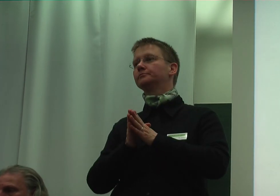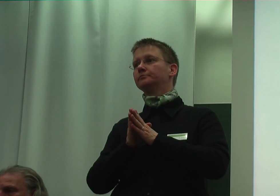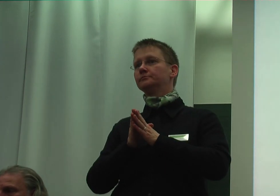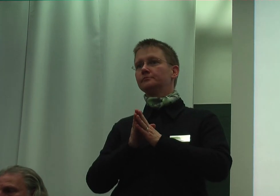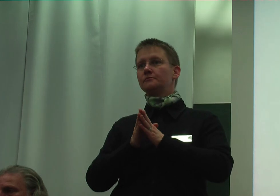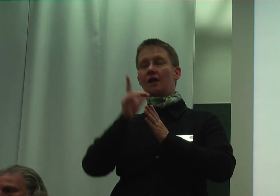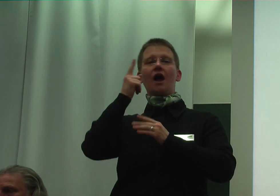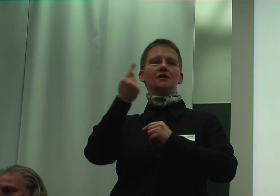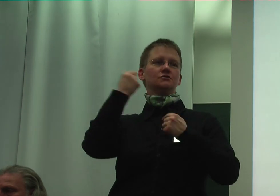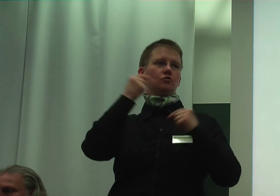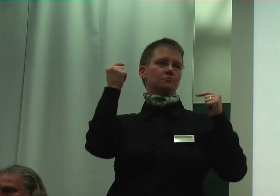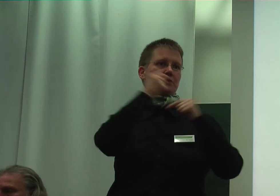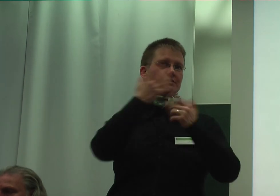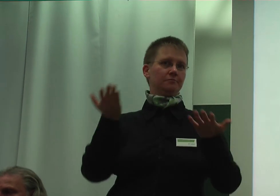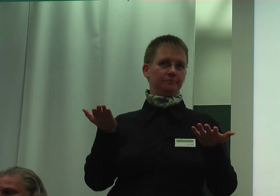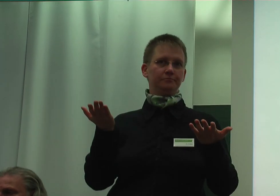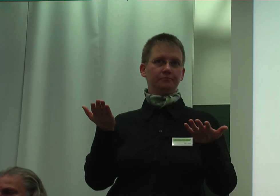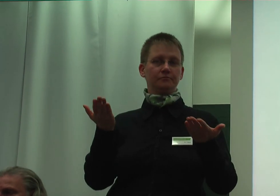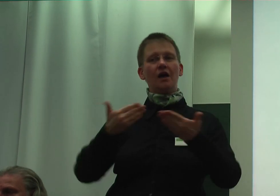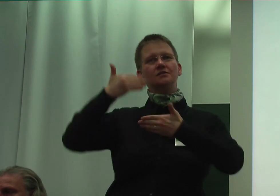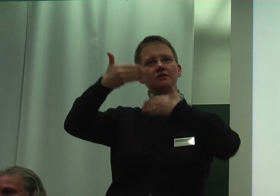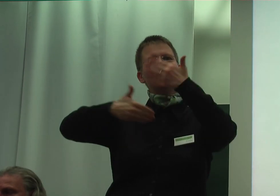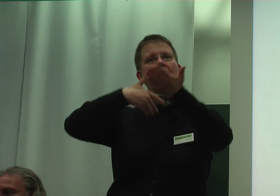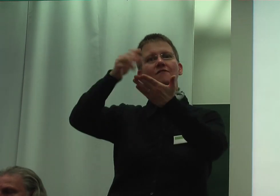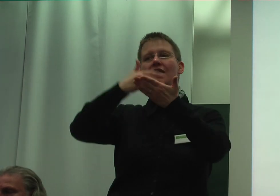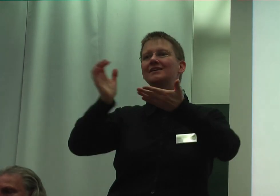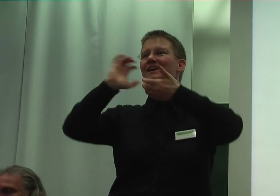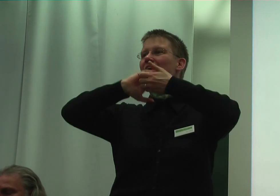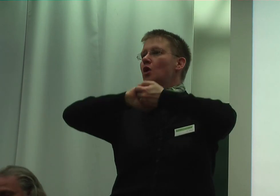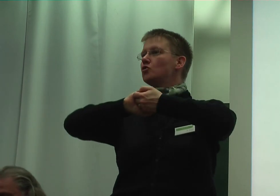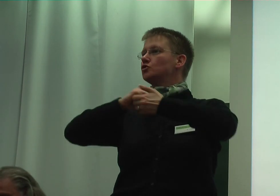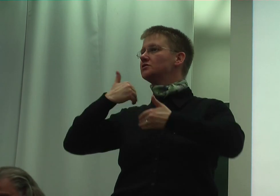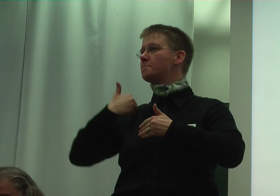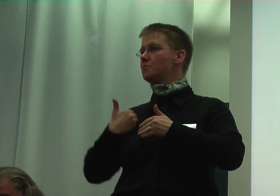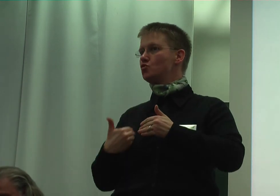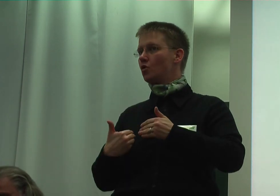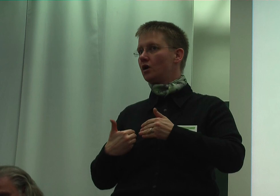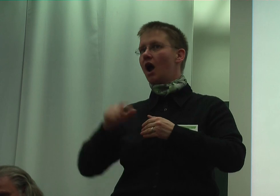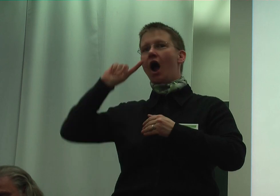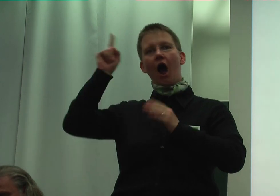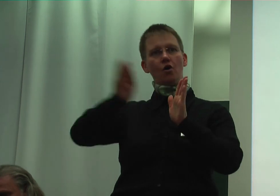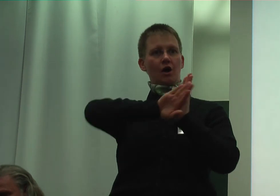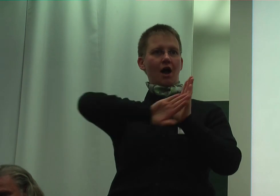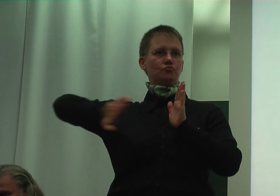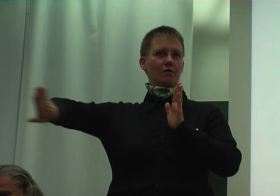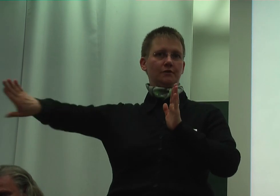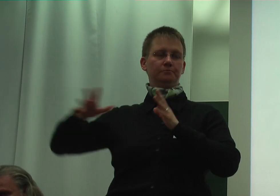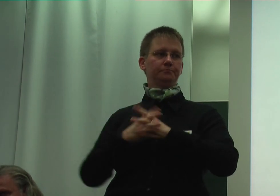Missstand, der in Zuge weiterer Inklusionsbemühungen ebenfalls auszuräumen wäre. Das